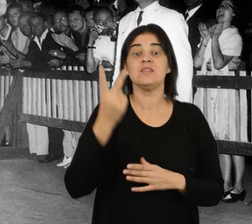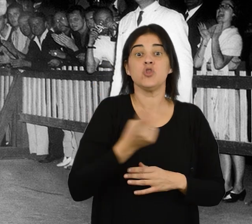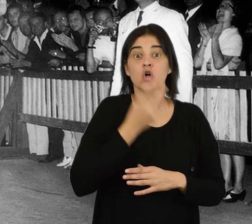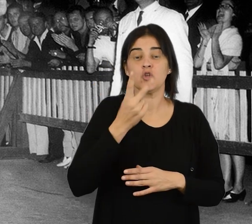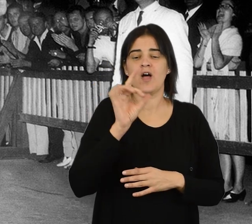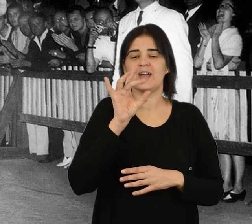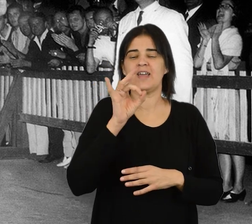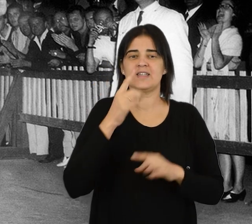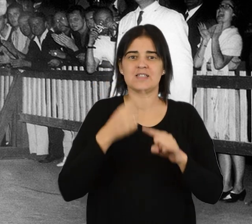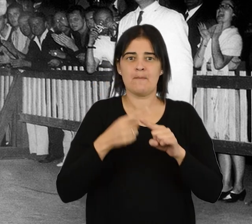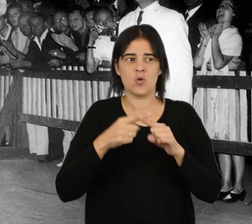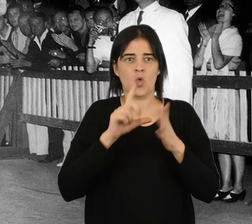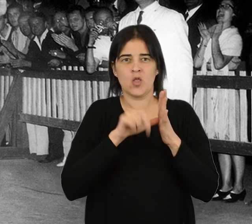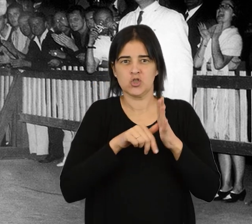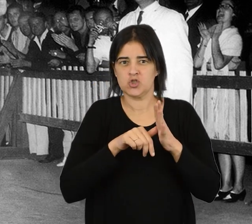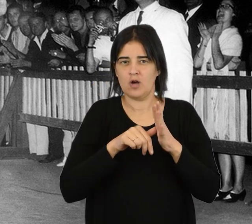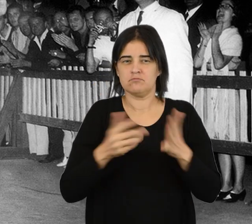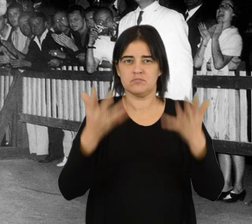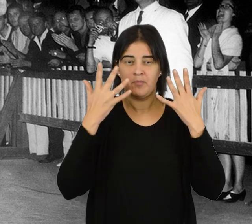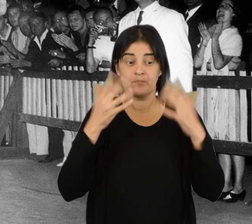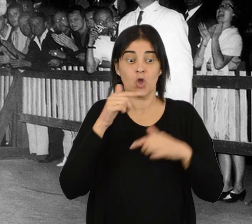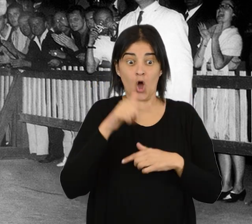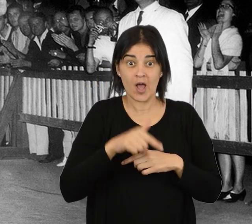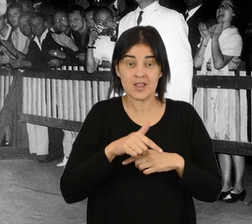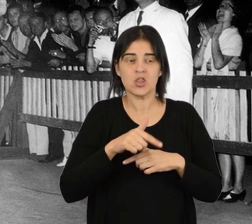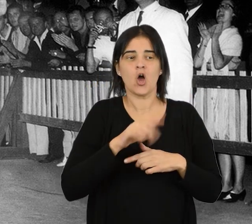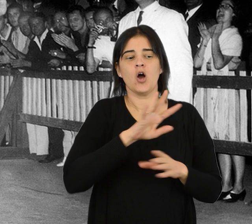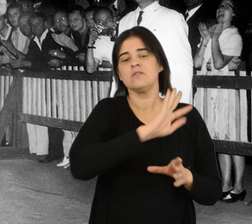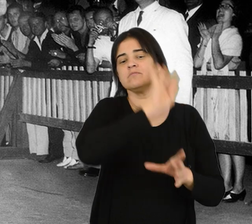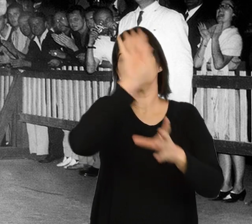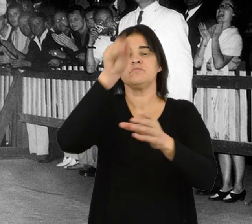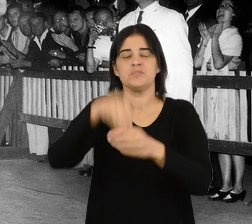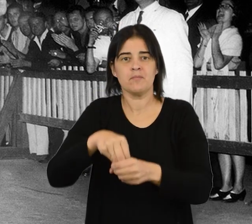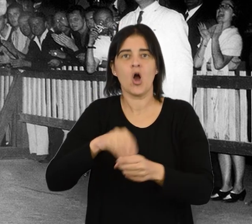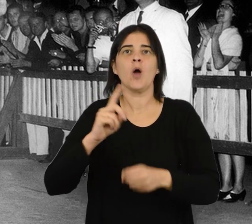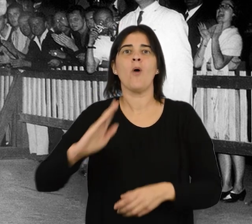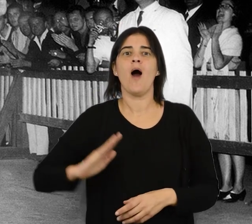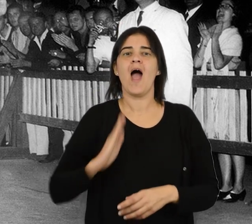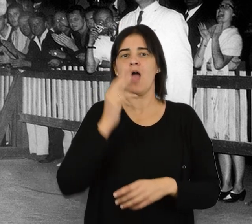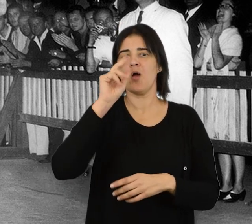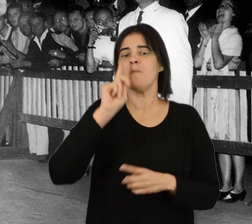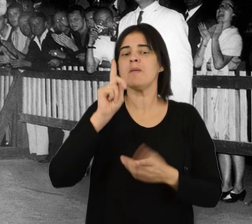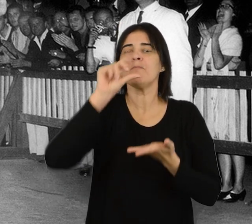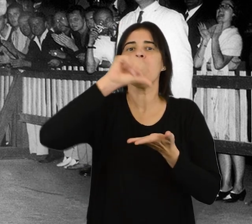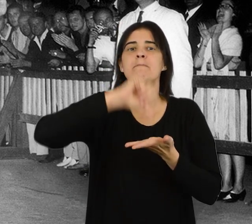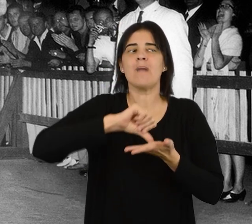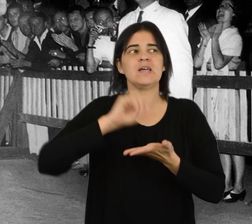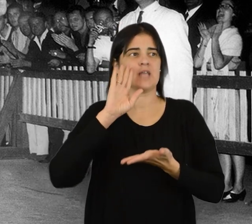quince minutos. Con esta victoria pasa a formar parte del grupo de héroes nacionales,